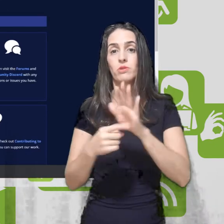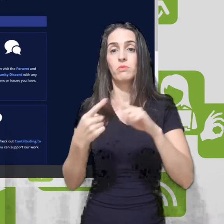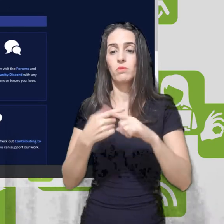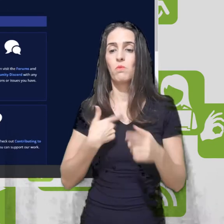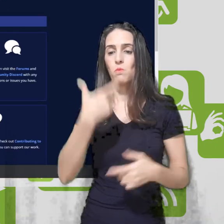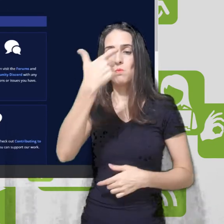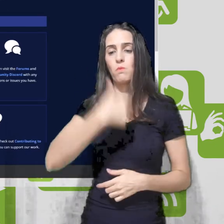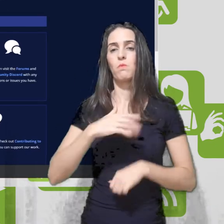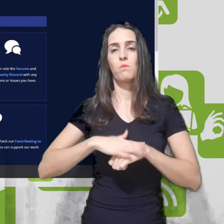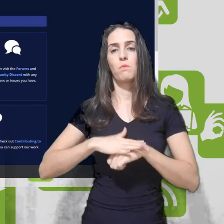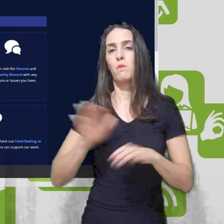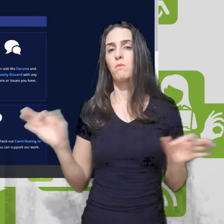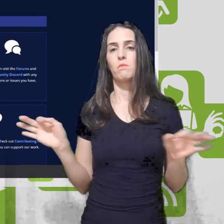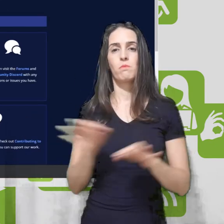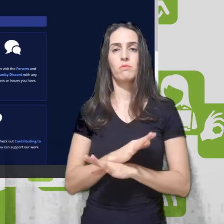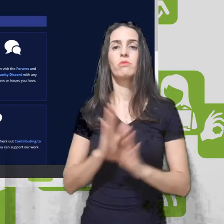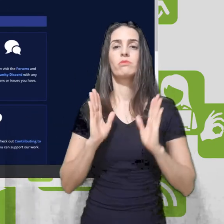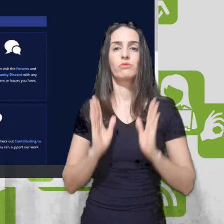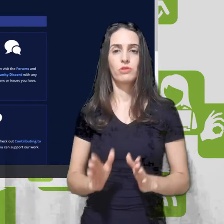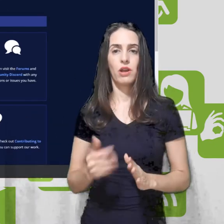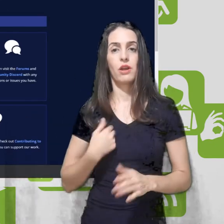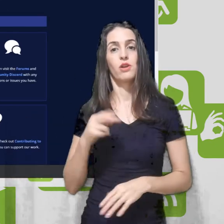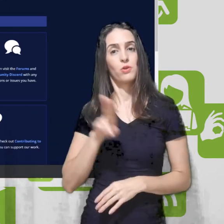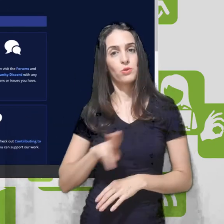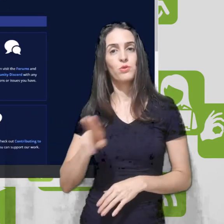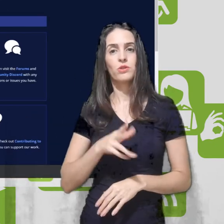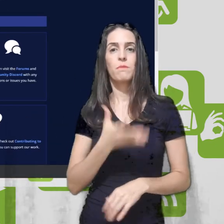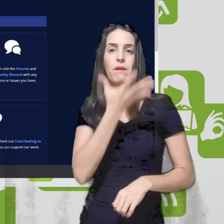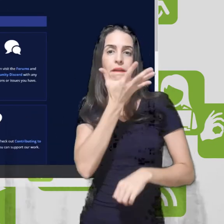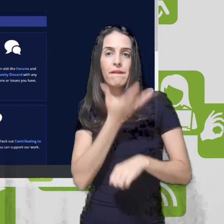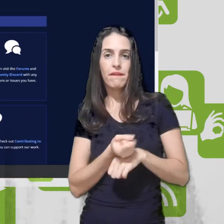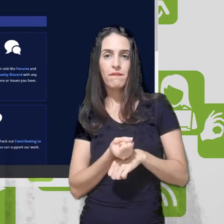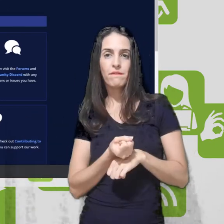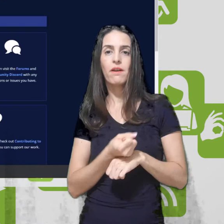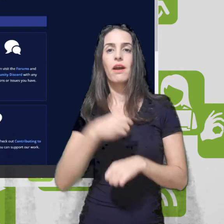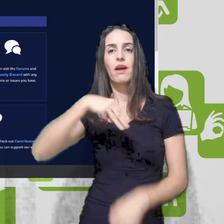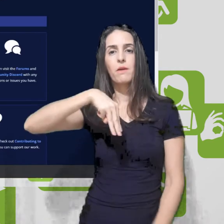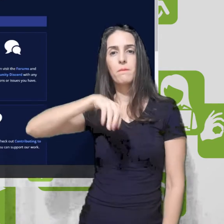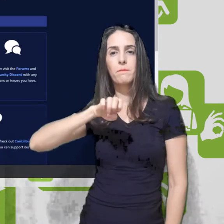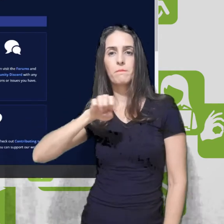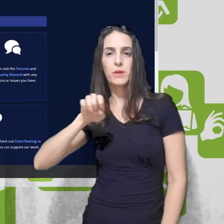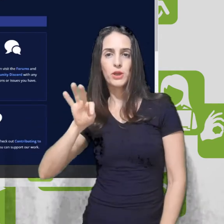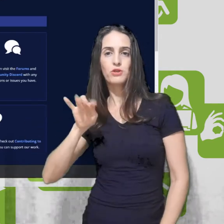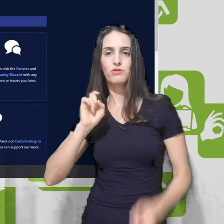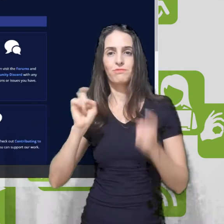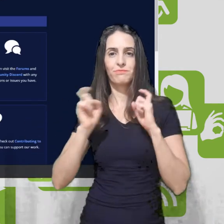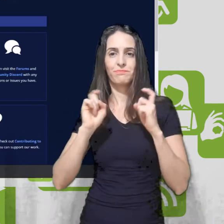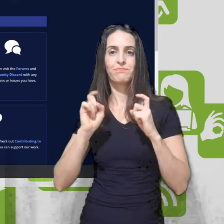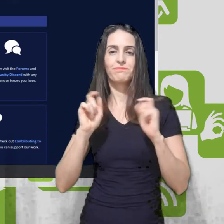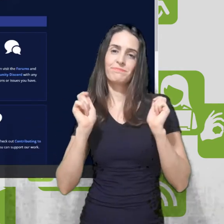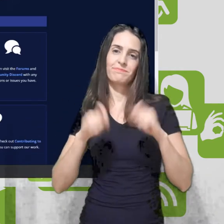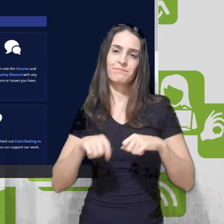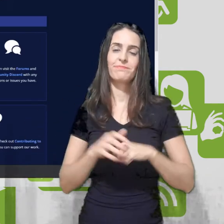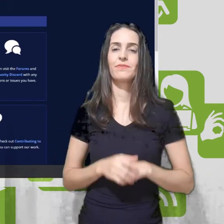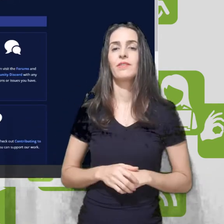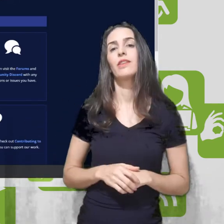e estou usando ele para fazer a gravação agora. Então eu teria que usar outro software para